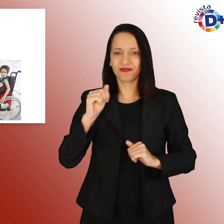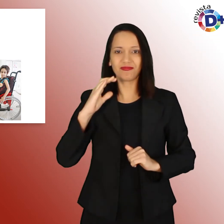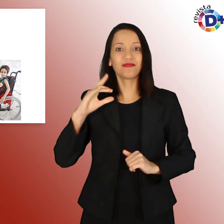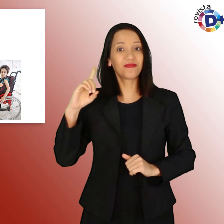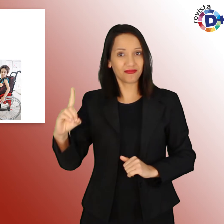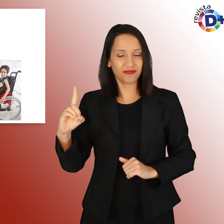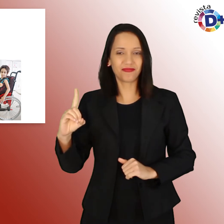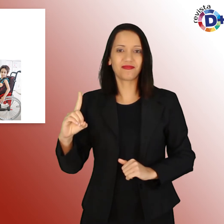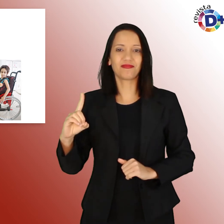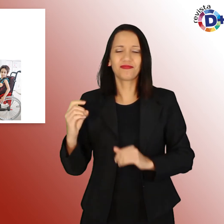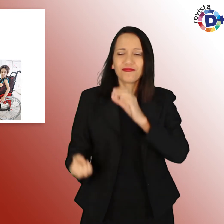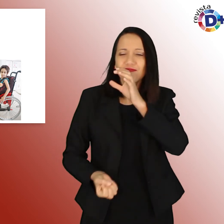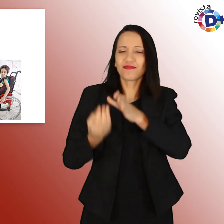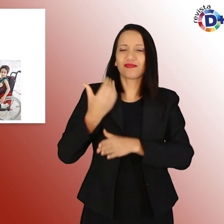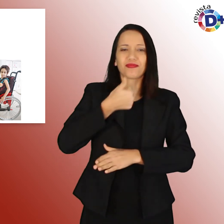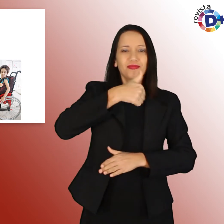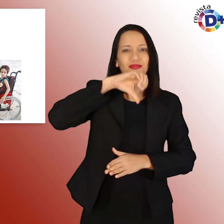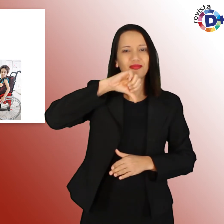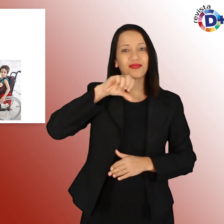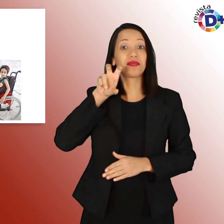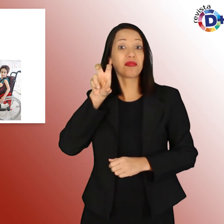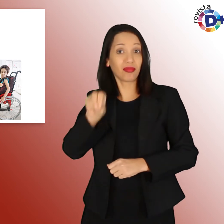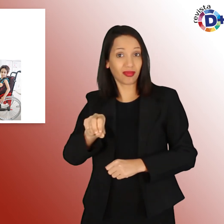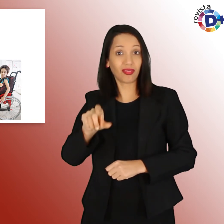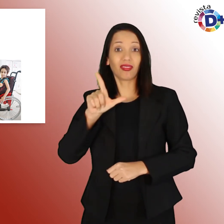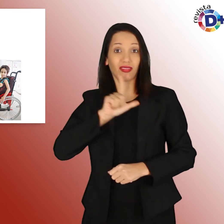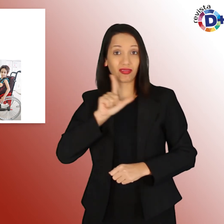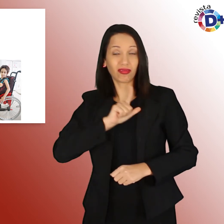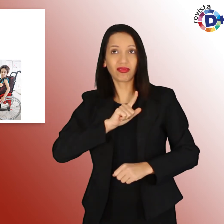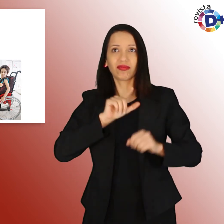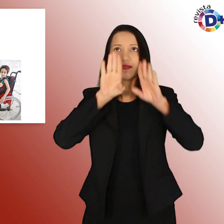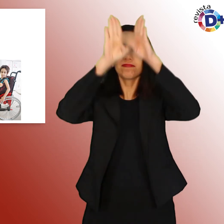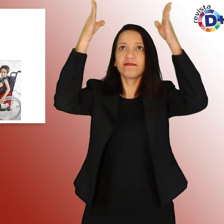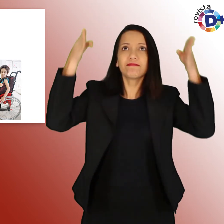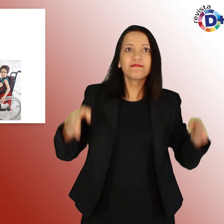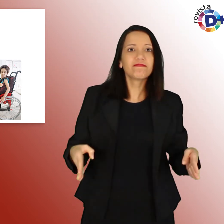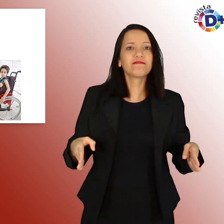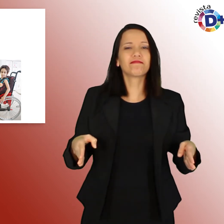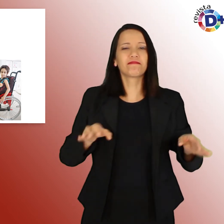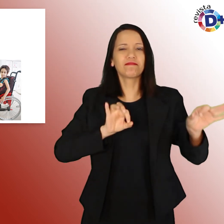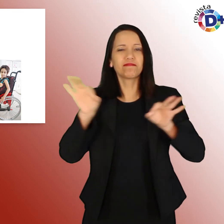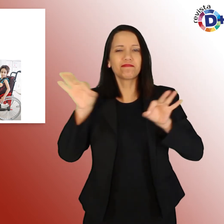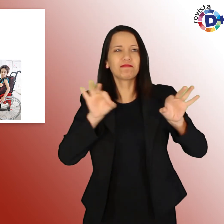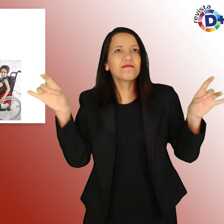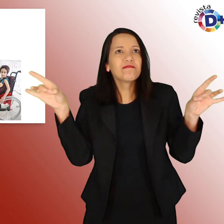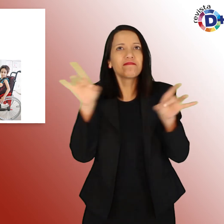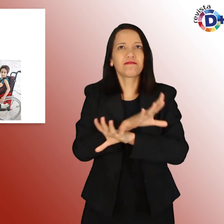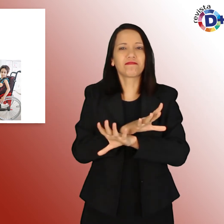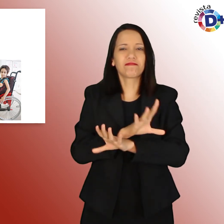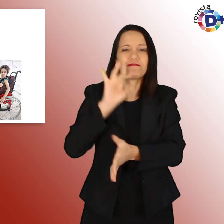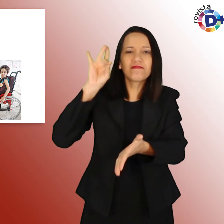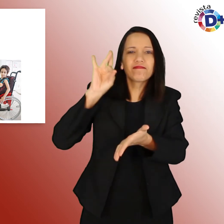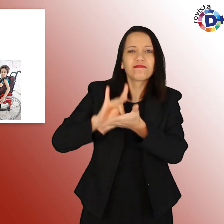a AACD possui uma infraestrutura completa dedicada à reabilitação e